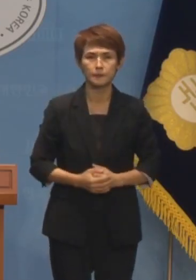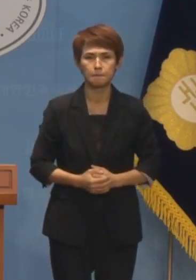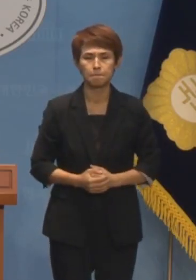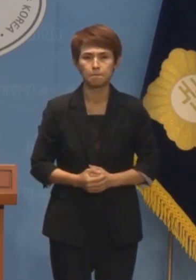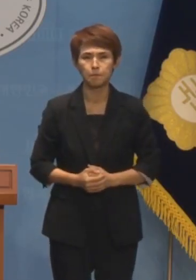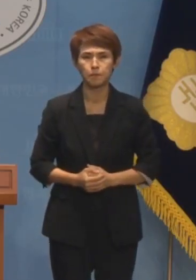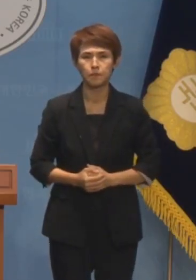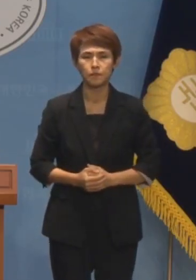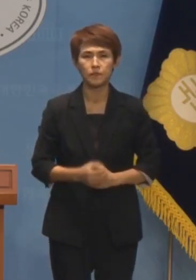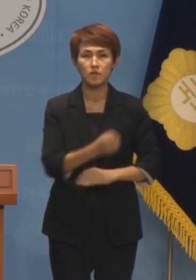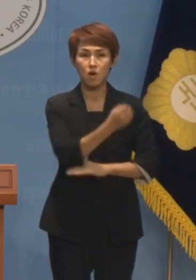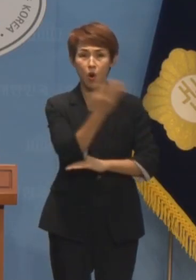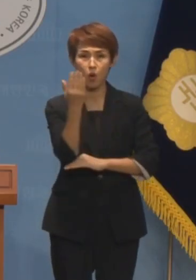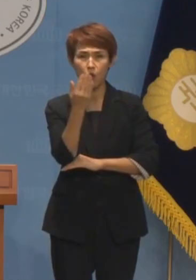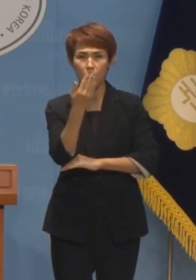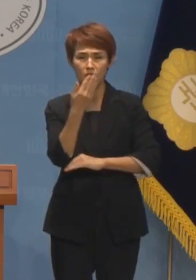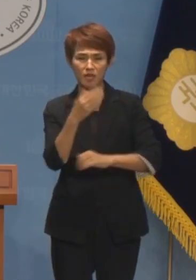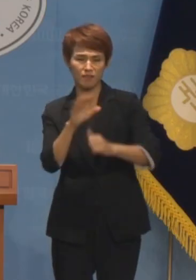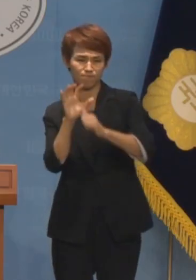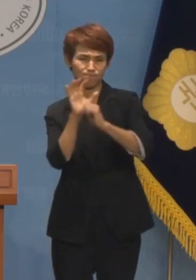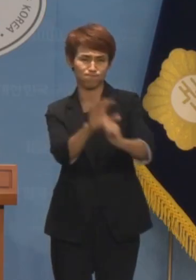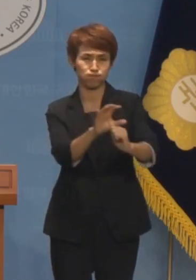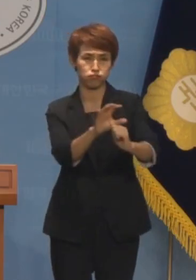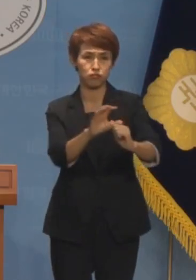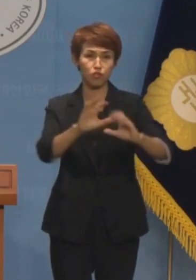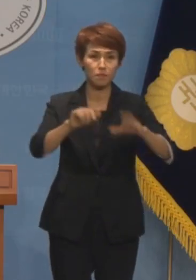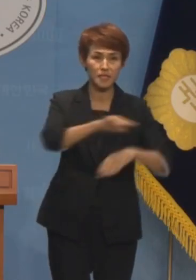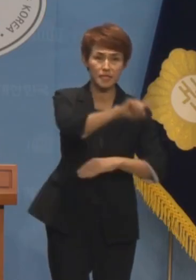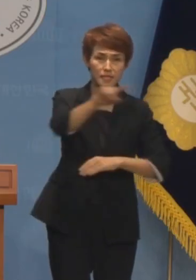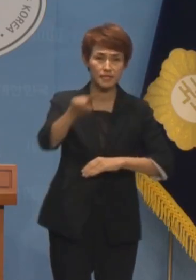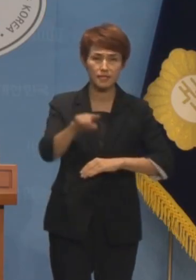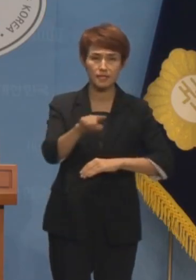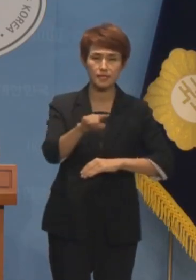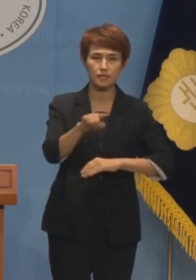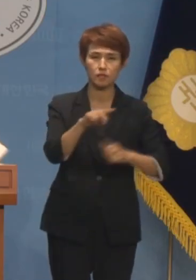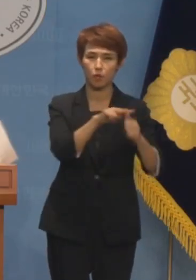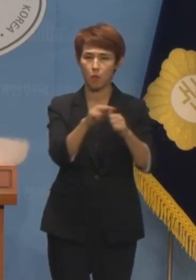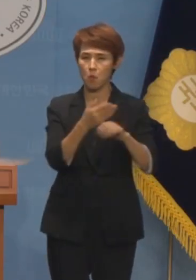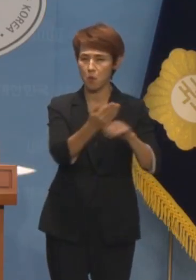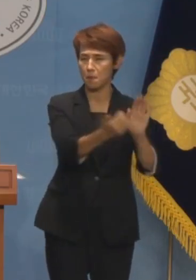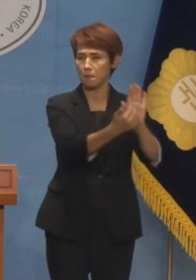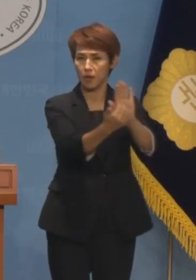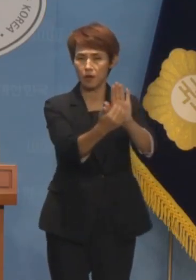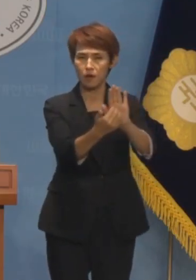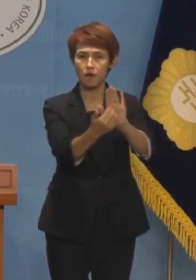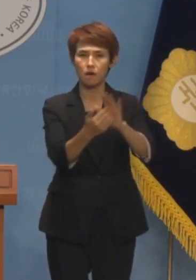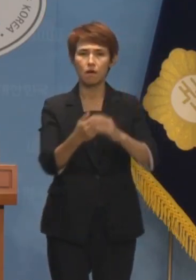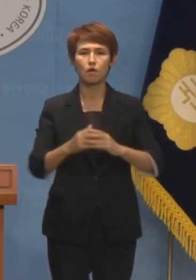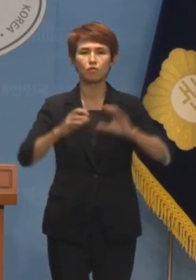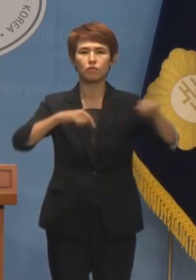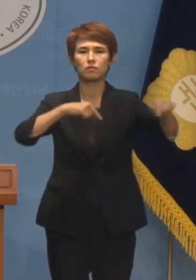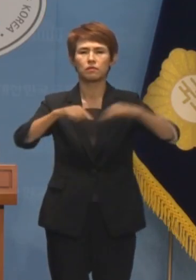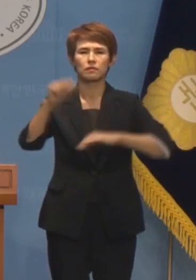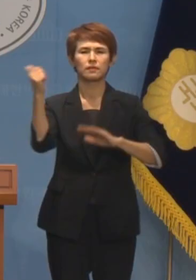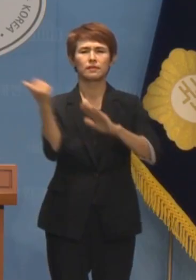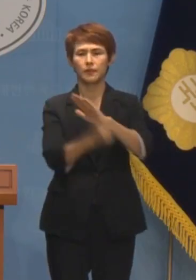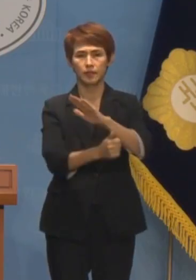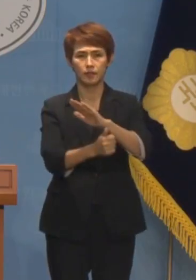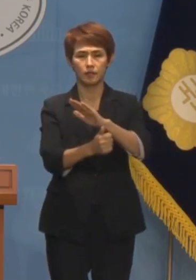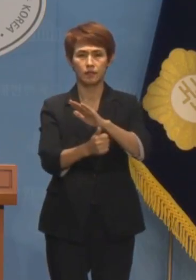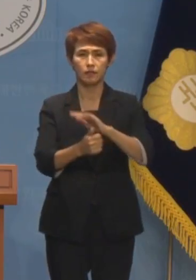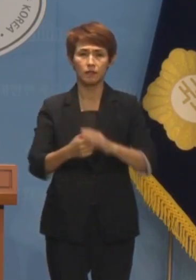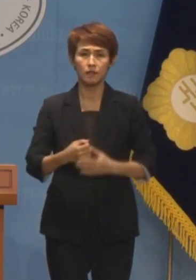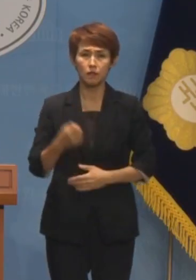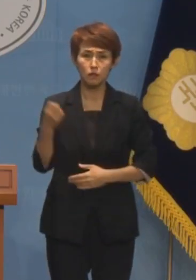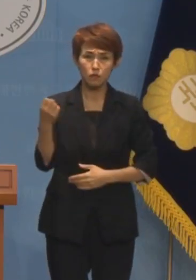언론을 입틀막해 국민의 눈과 귀를 가리고 처참할 지경에 국정실패와 하루가